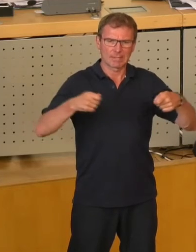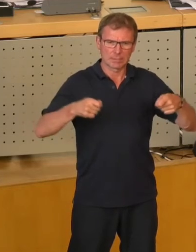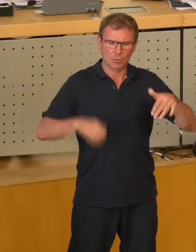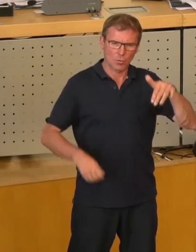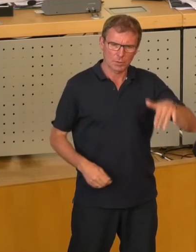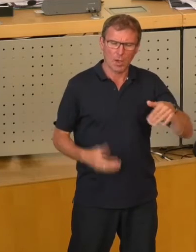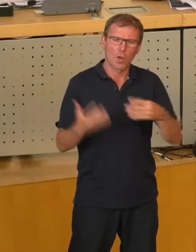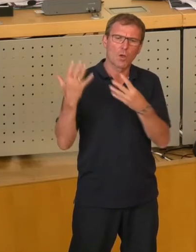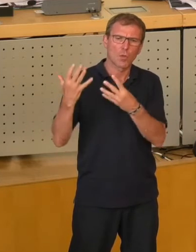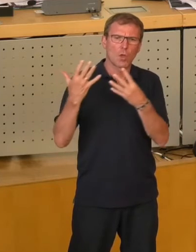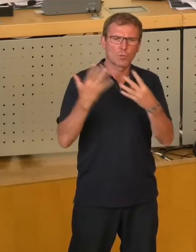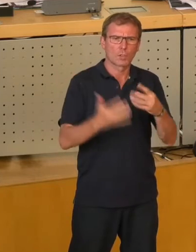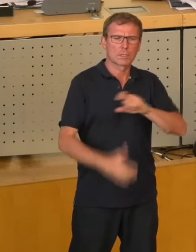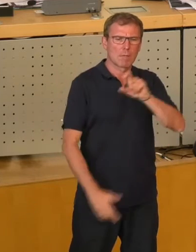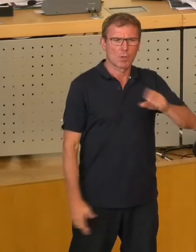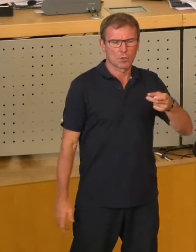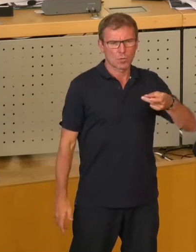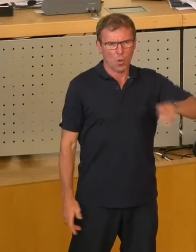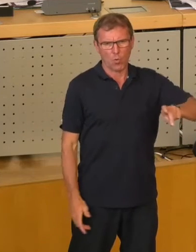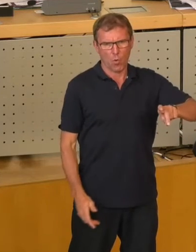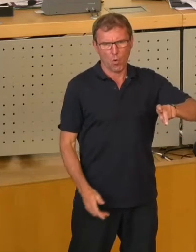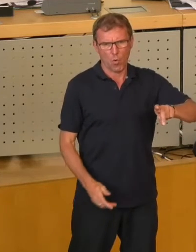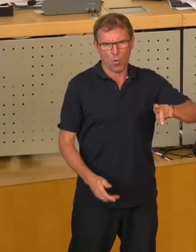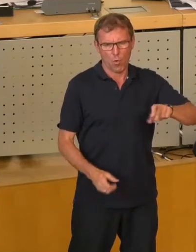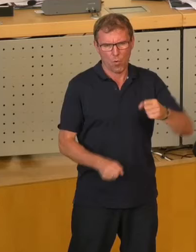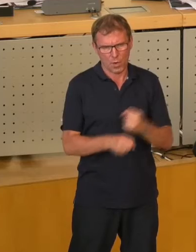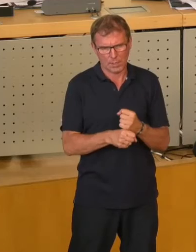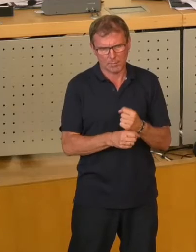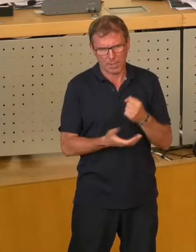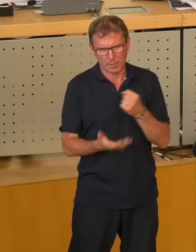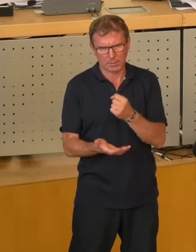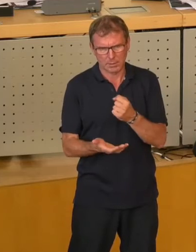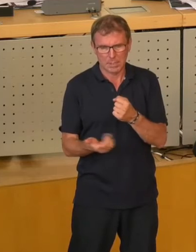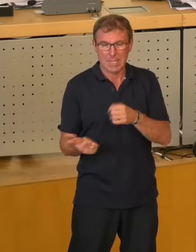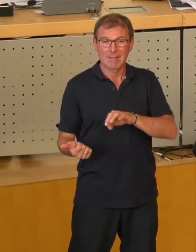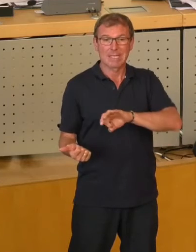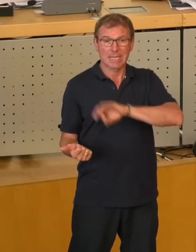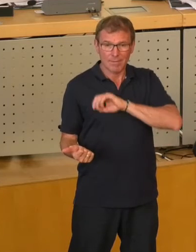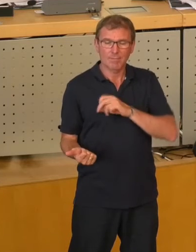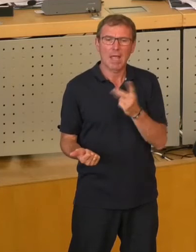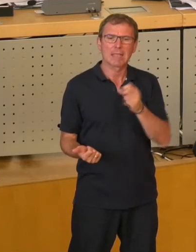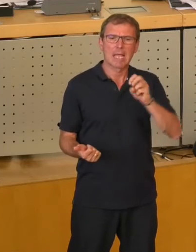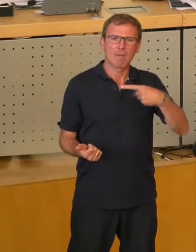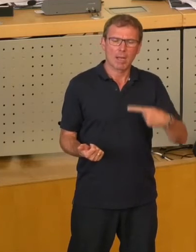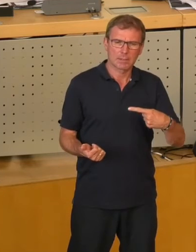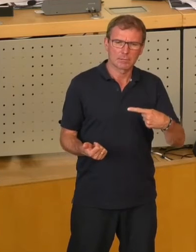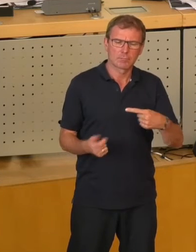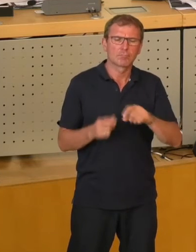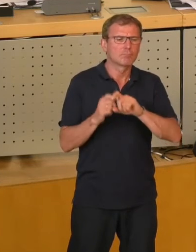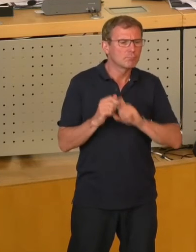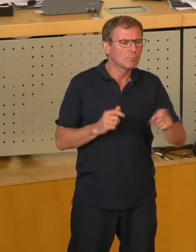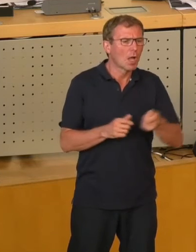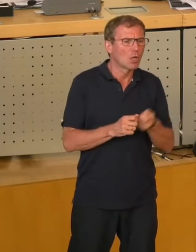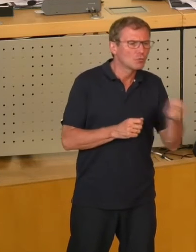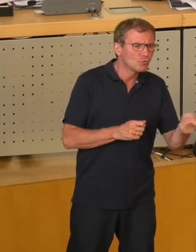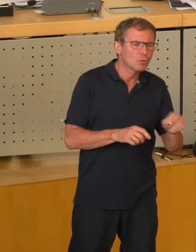99 Millionen Euro getätigt. Und aus den Gewinnen der Drehwag werden unter anderem Zuschüsse